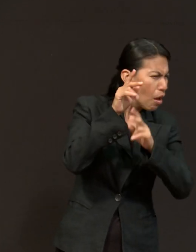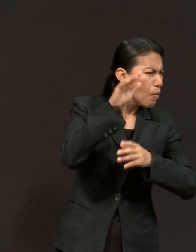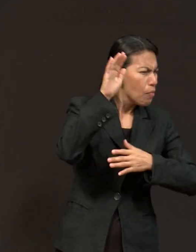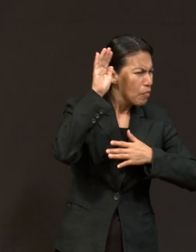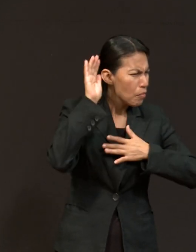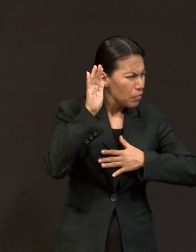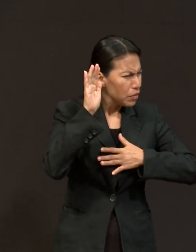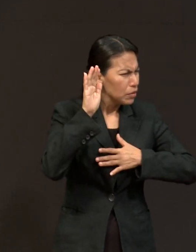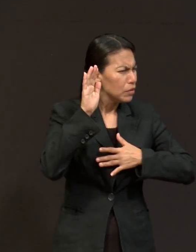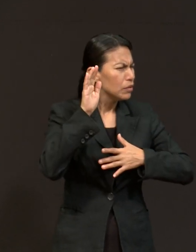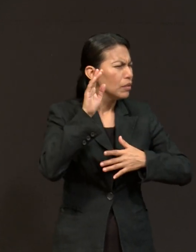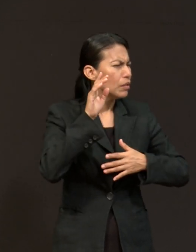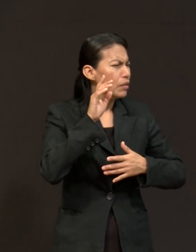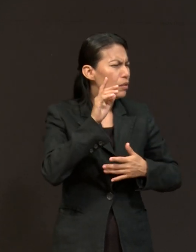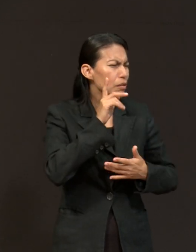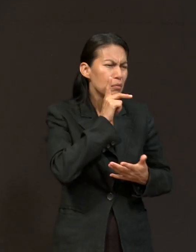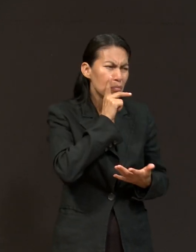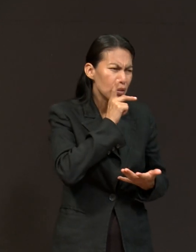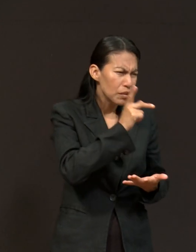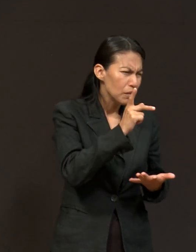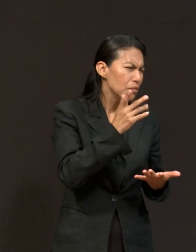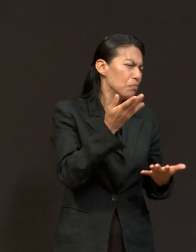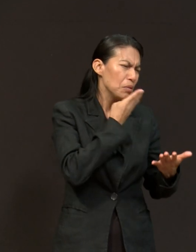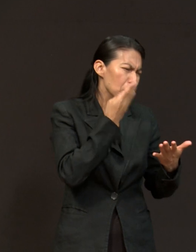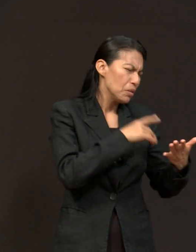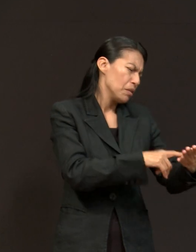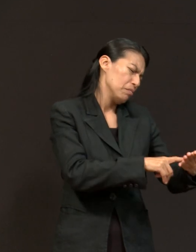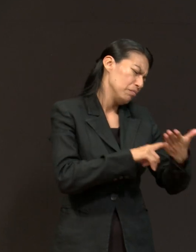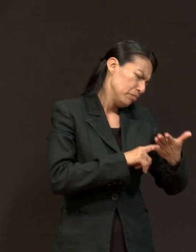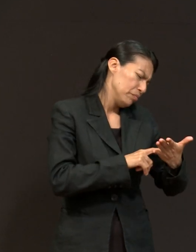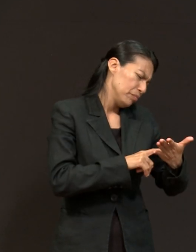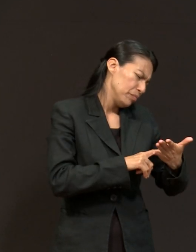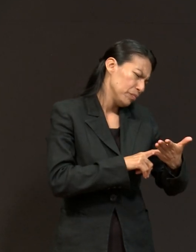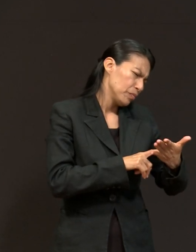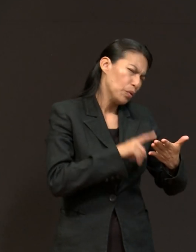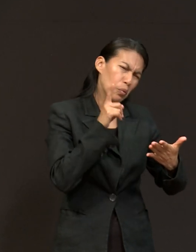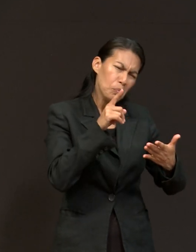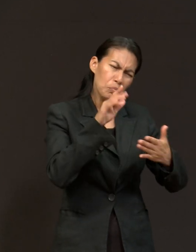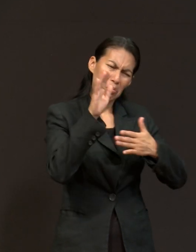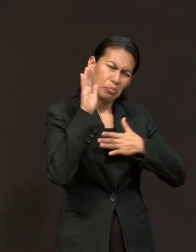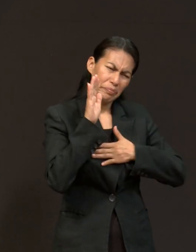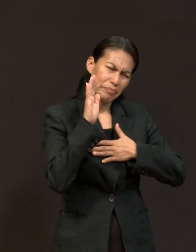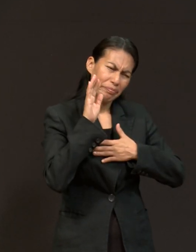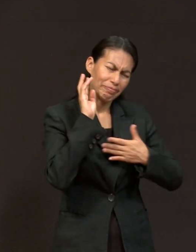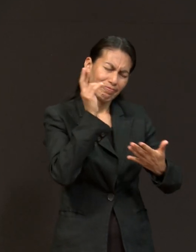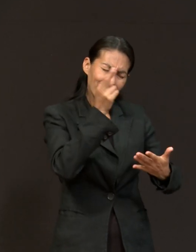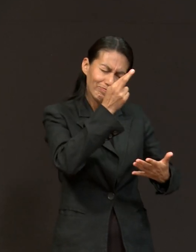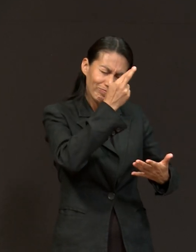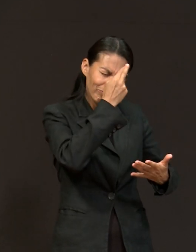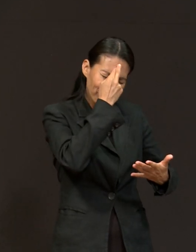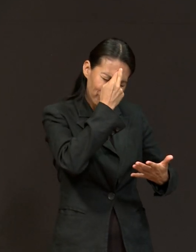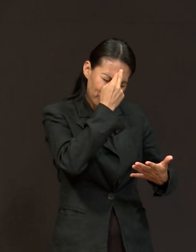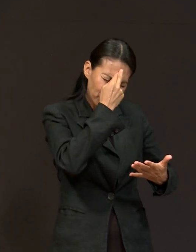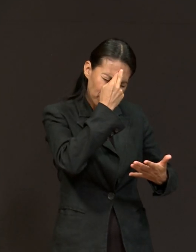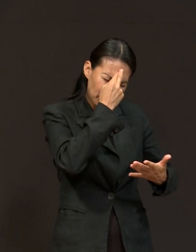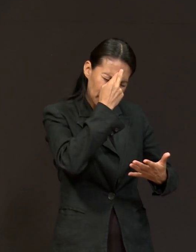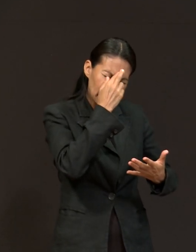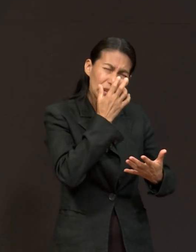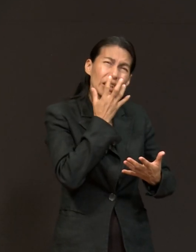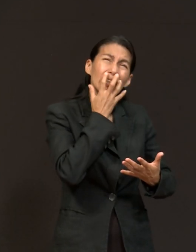promesas, en su palabra, tú recuerdas esas promesas, y clamas a Dios por esas